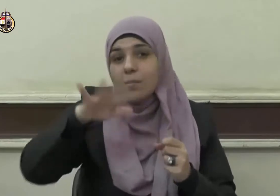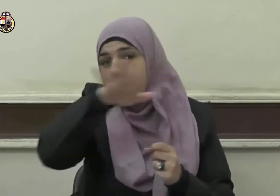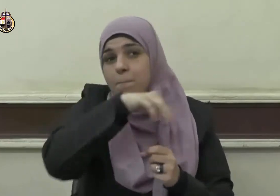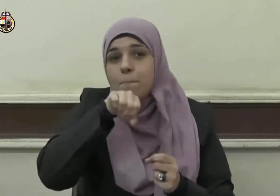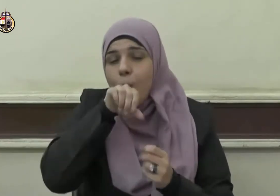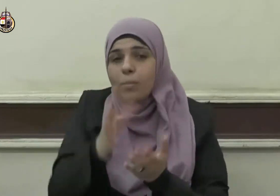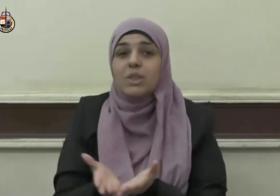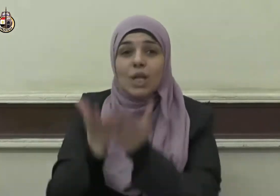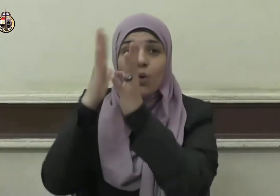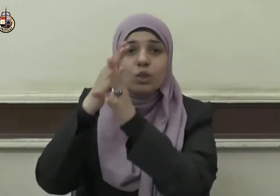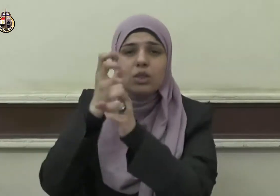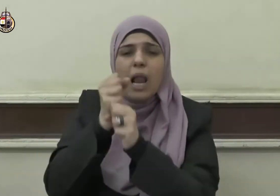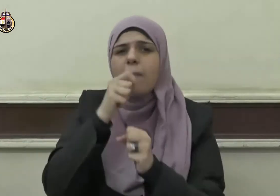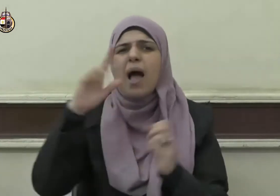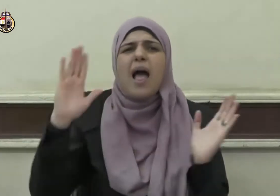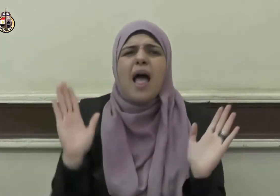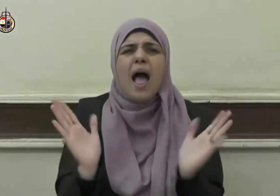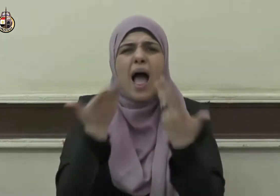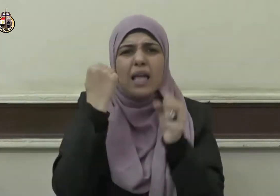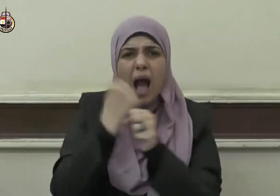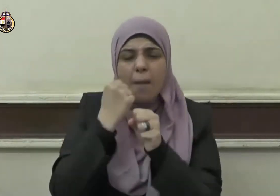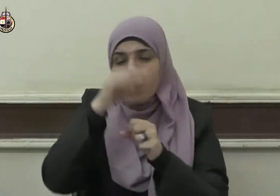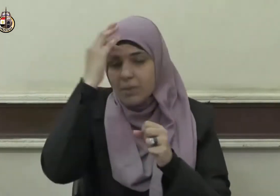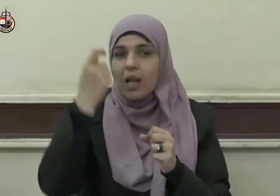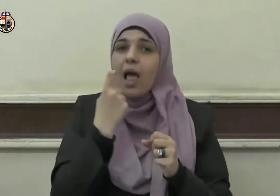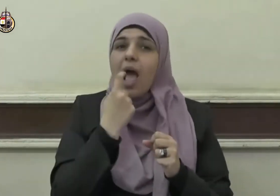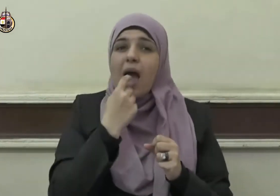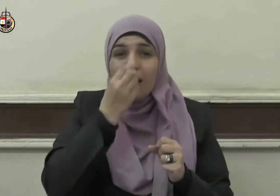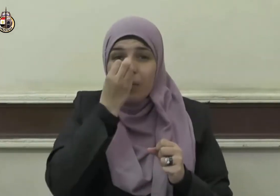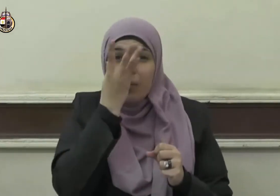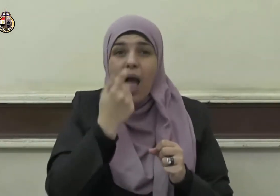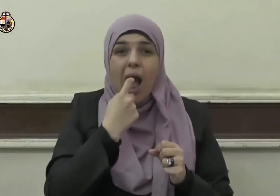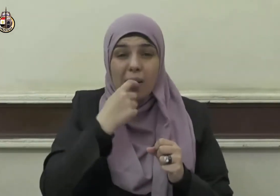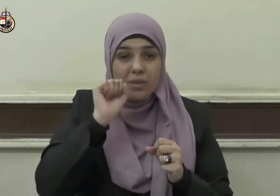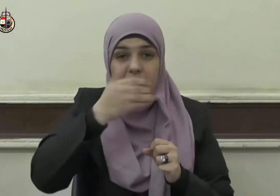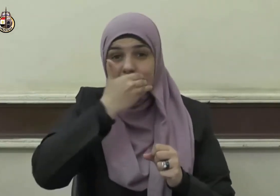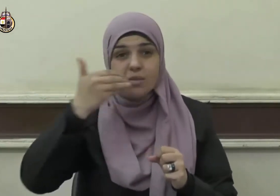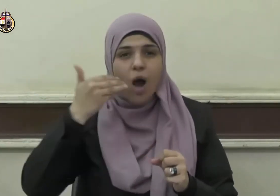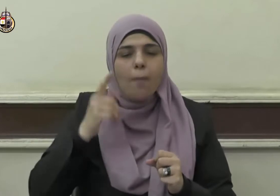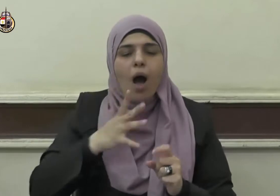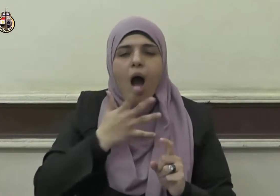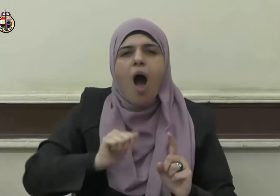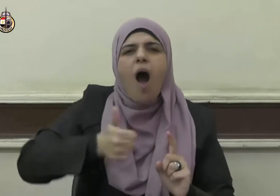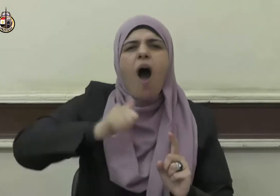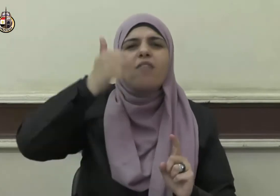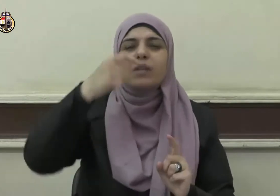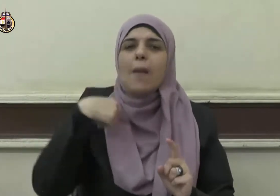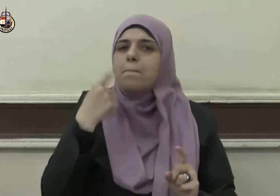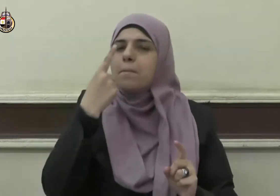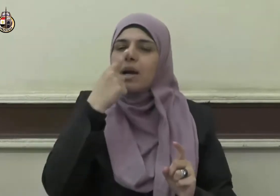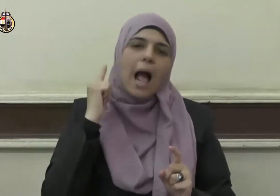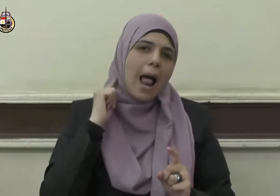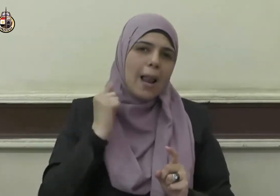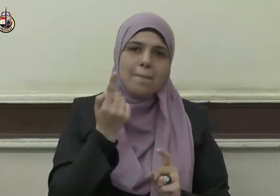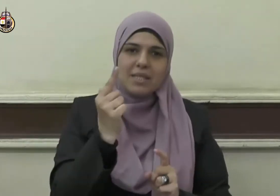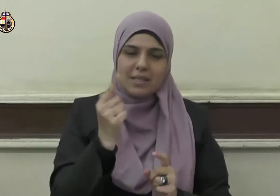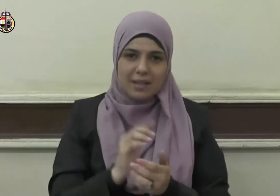لخلوف فم الصائم أطيع عند الله من ريح المسك كما